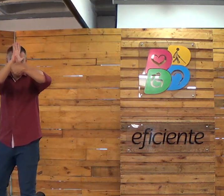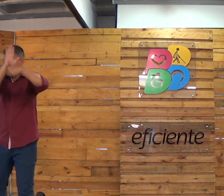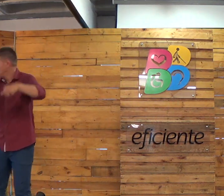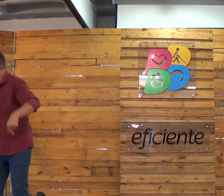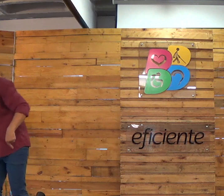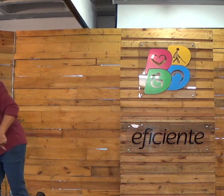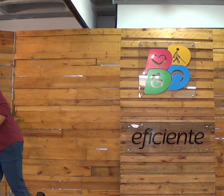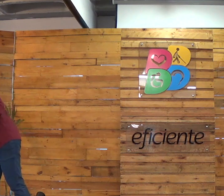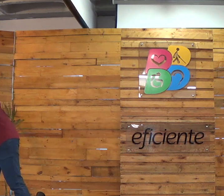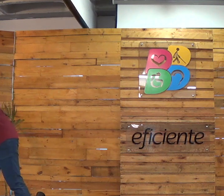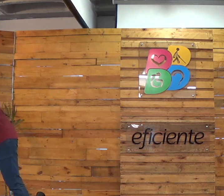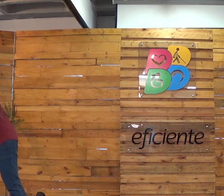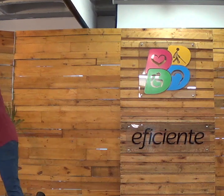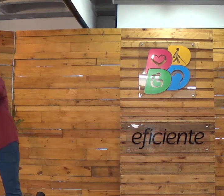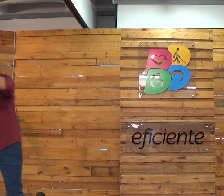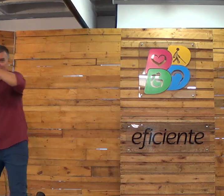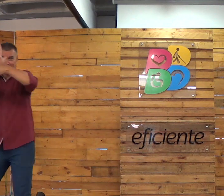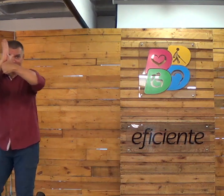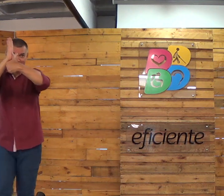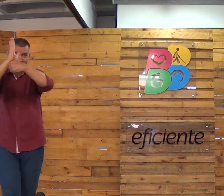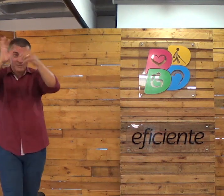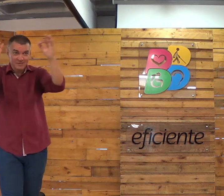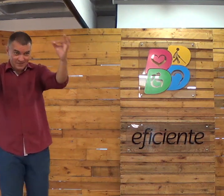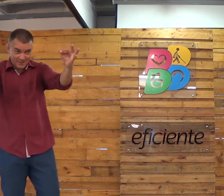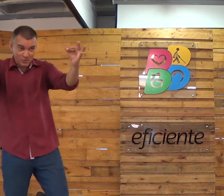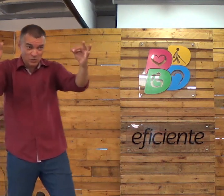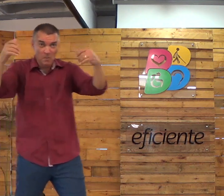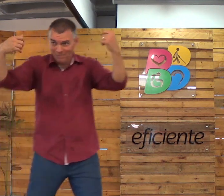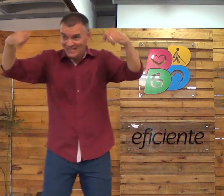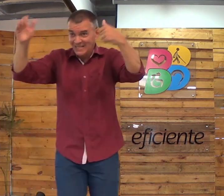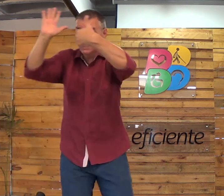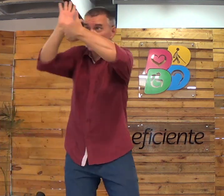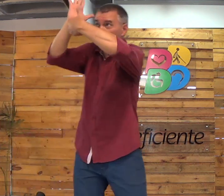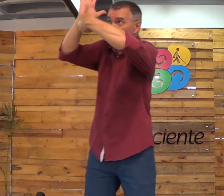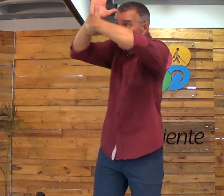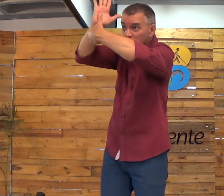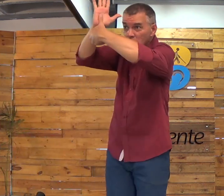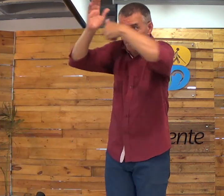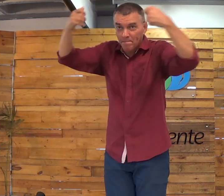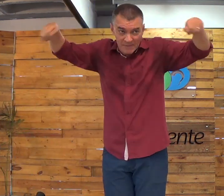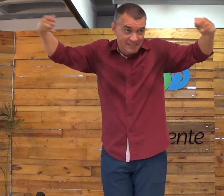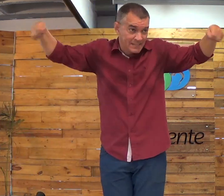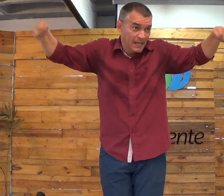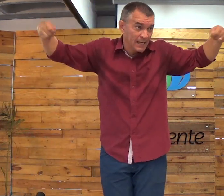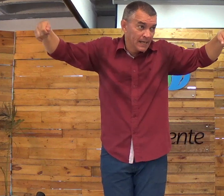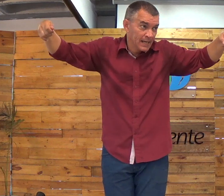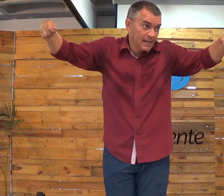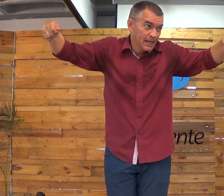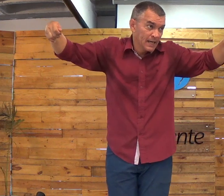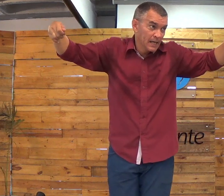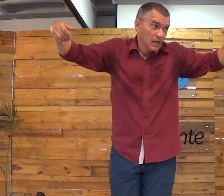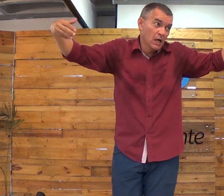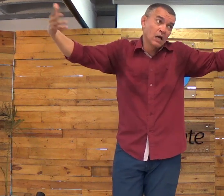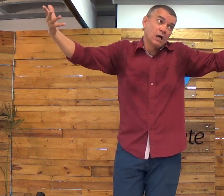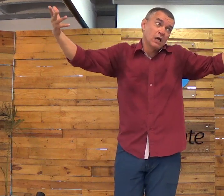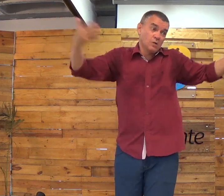Costa. Eu que eu ligar dele. Certo? É uma identidade normal. Você precisa colocar o seu dedo ali, seu digital?